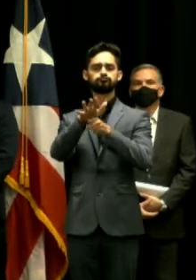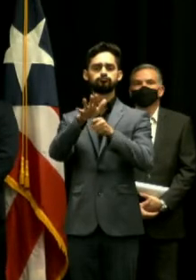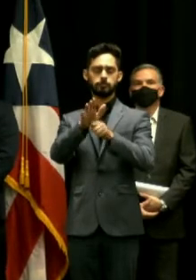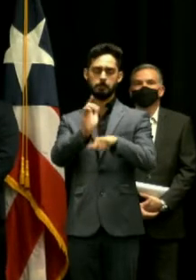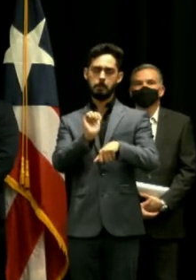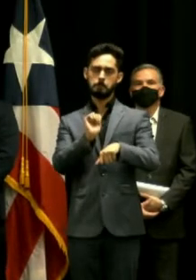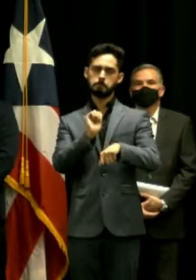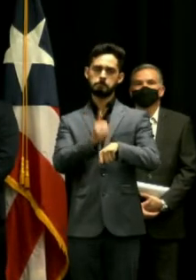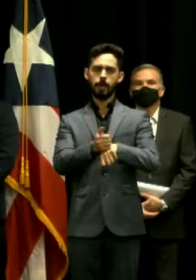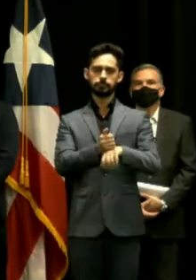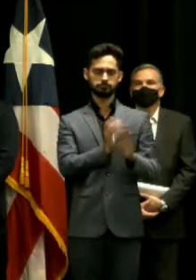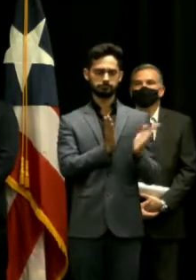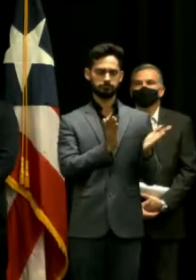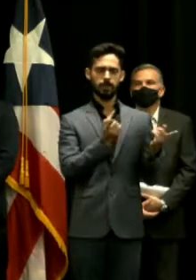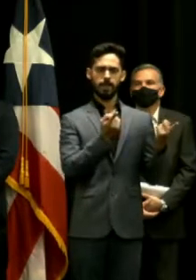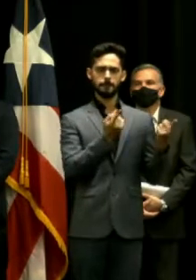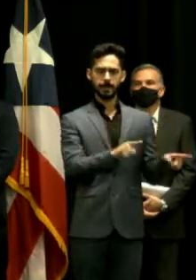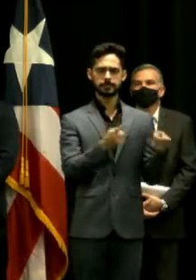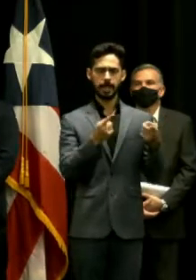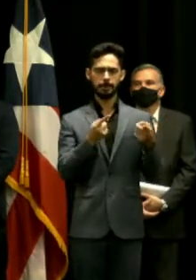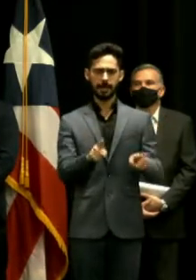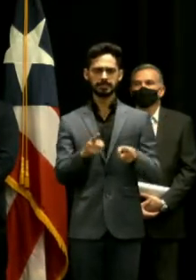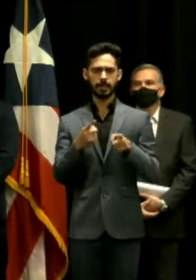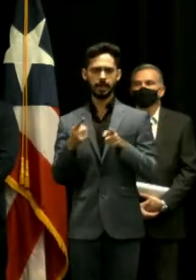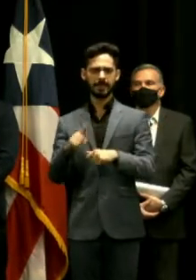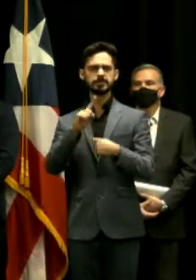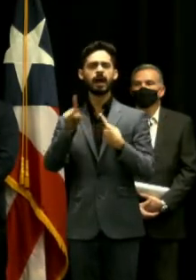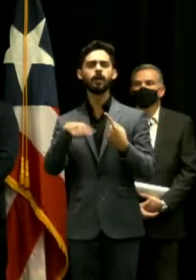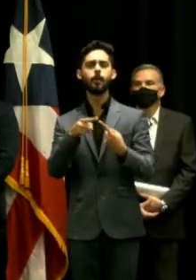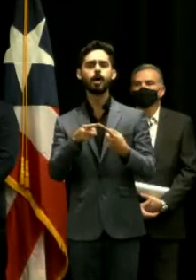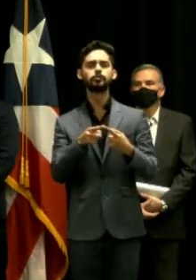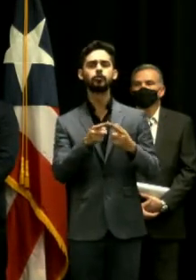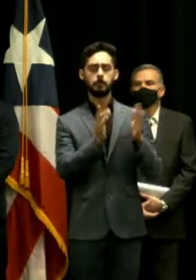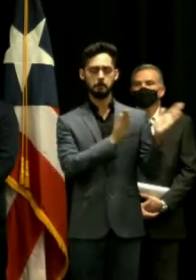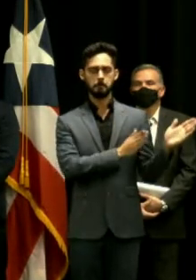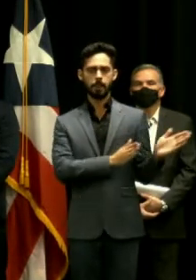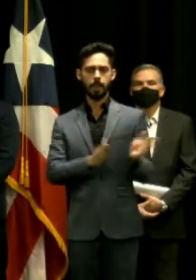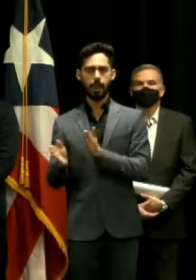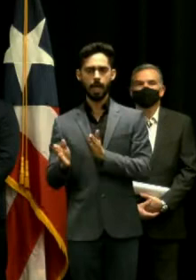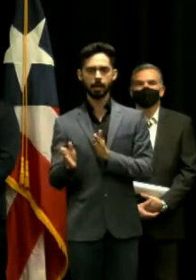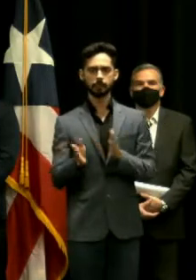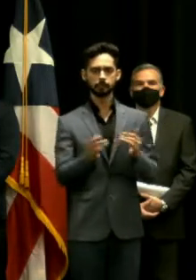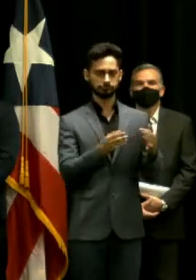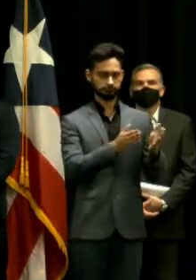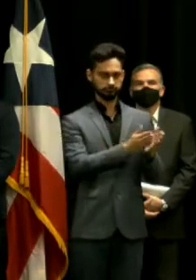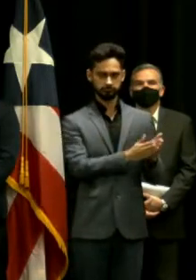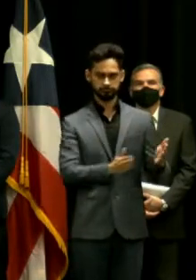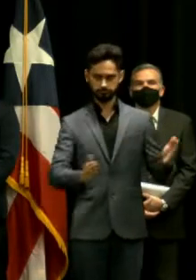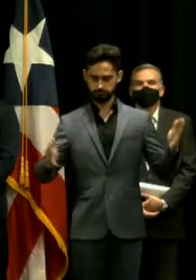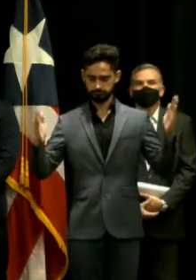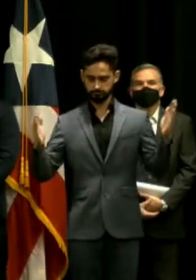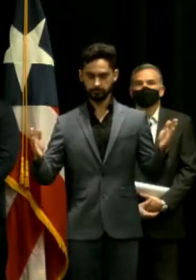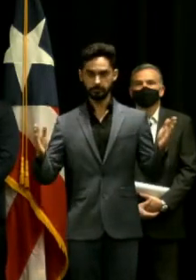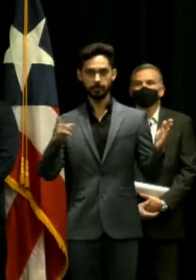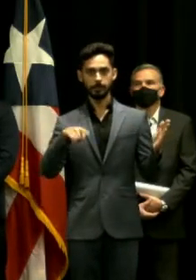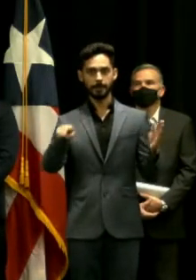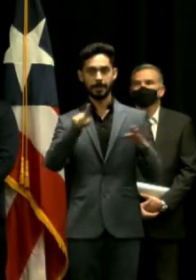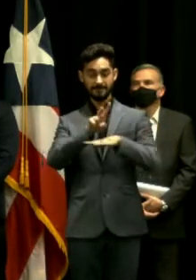estableciendo cuándo es que el pueblo viequense va a ver realidad esta